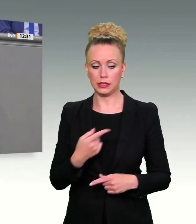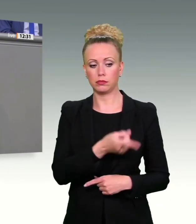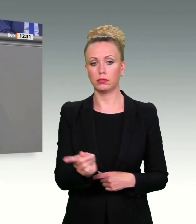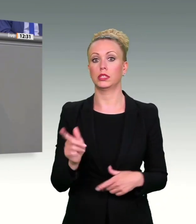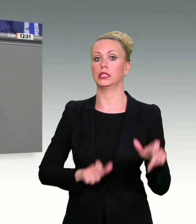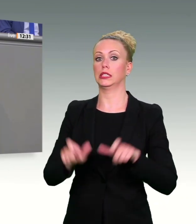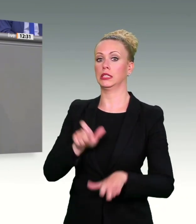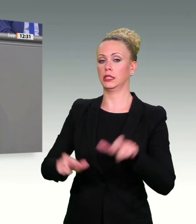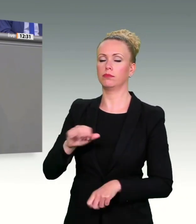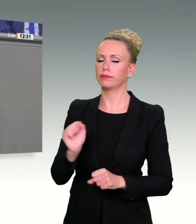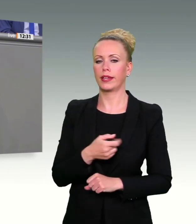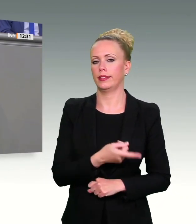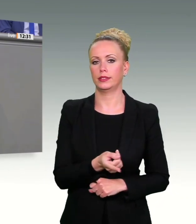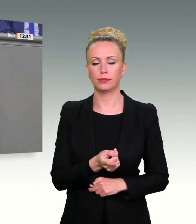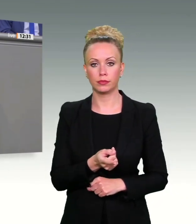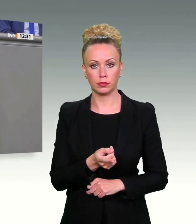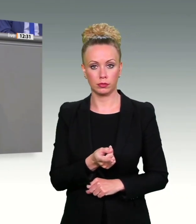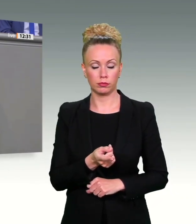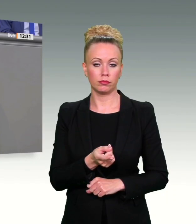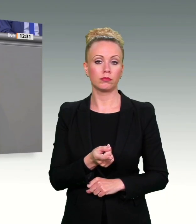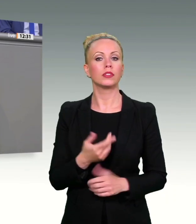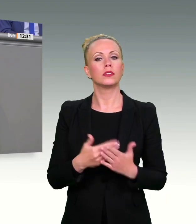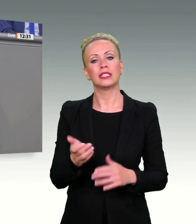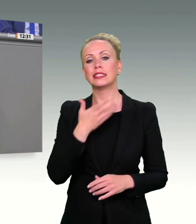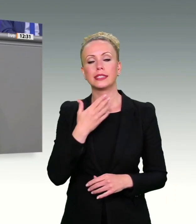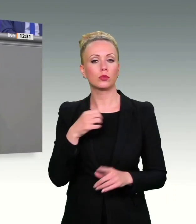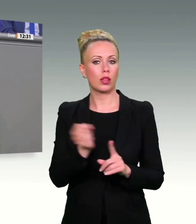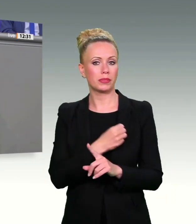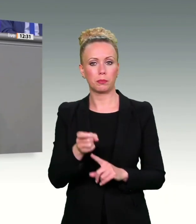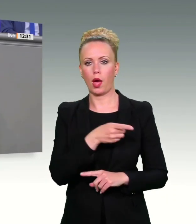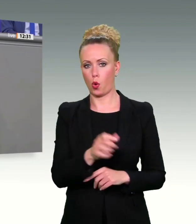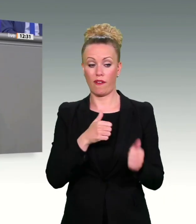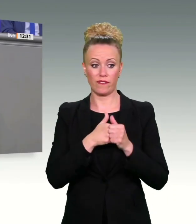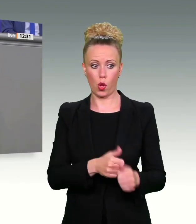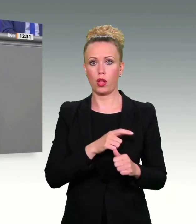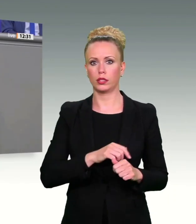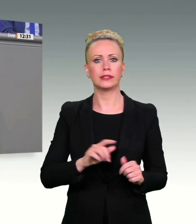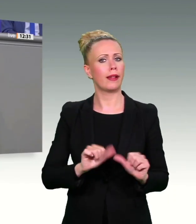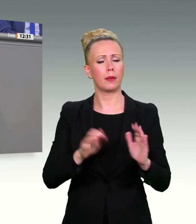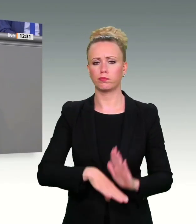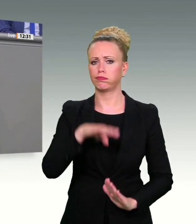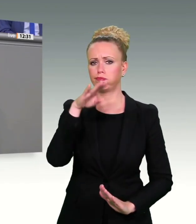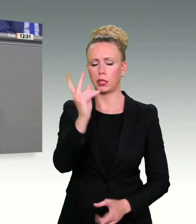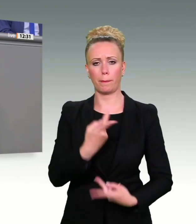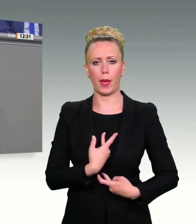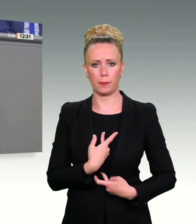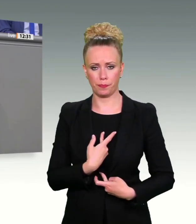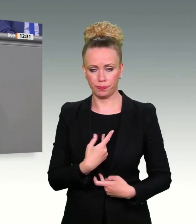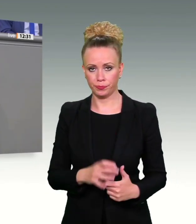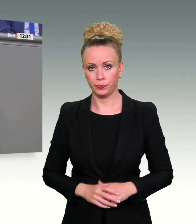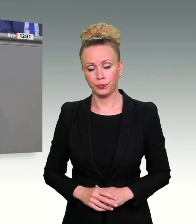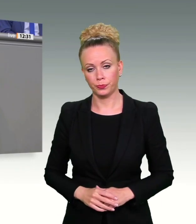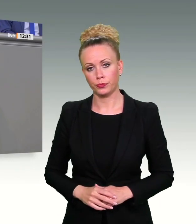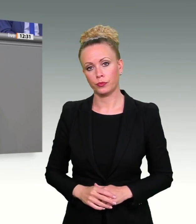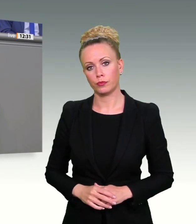meist ein Leben lang unter den Folgen sexuellen Missbrauchs. Dieses Zitat der ehemaligen unabhängigen Beauftragten